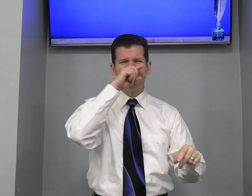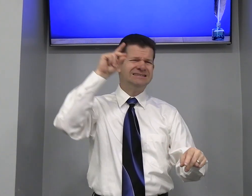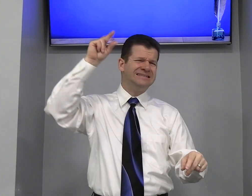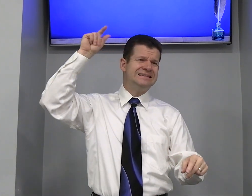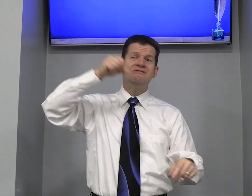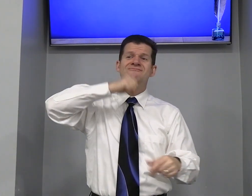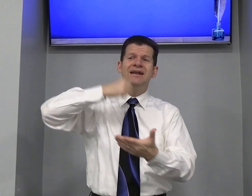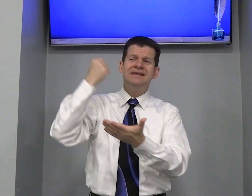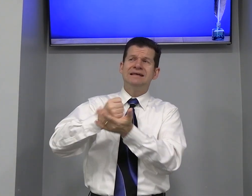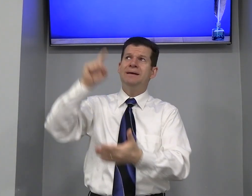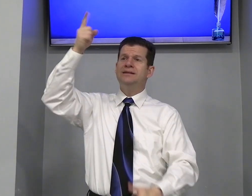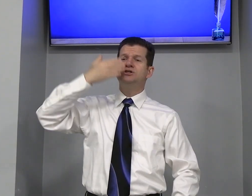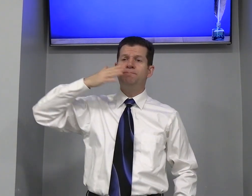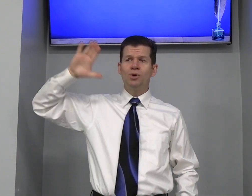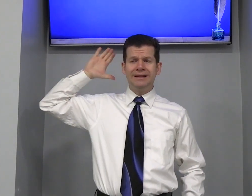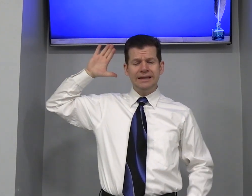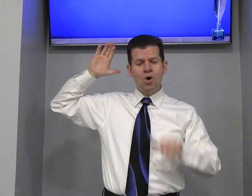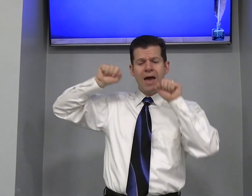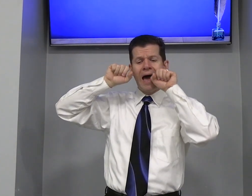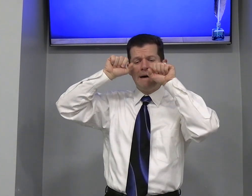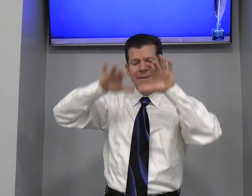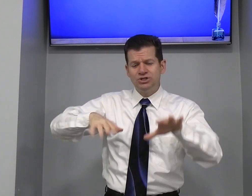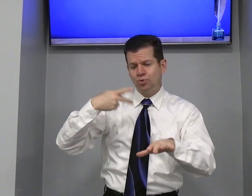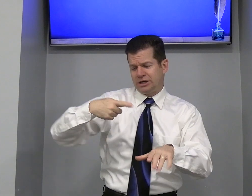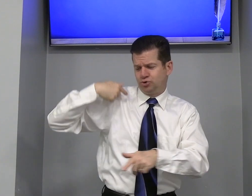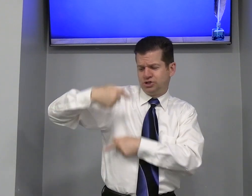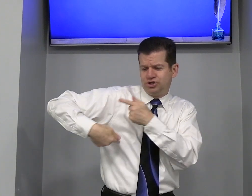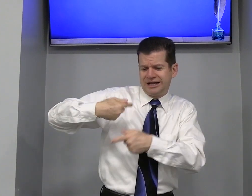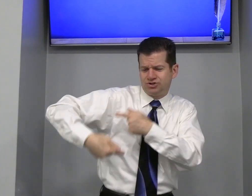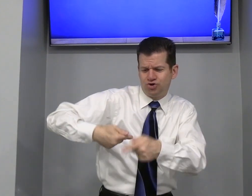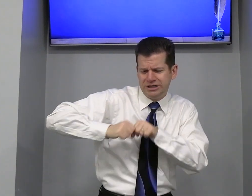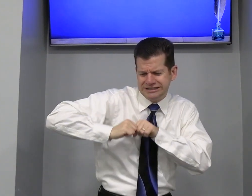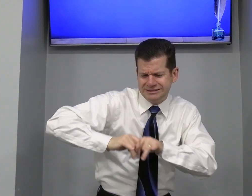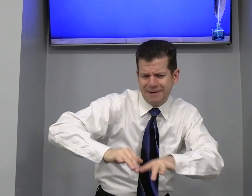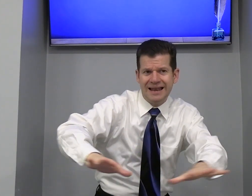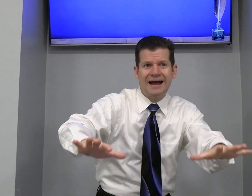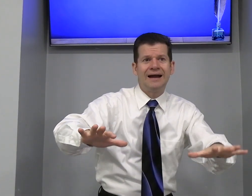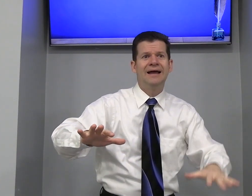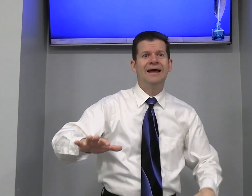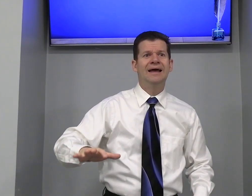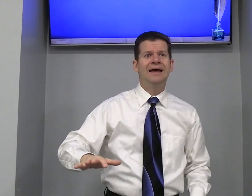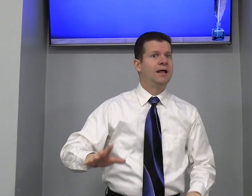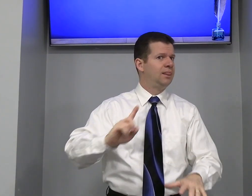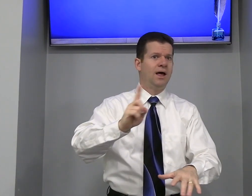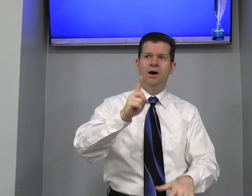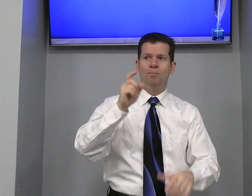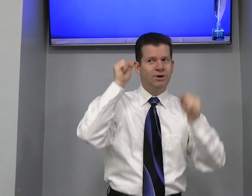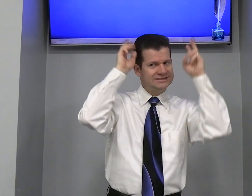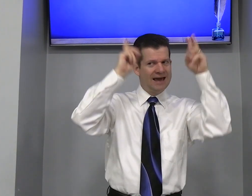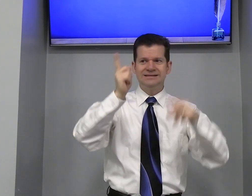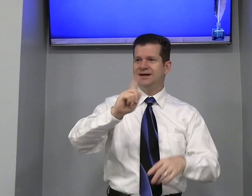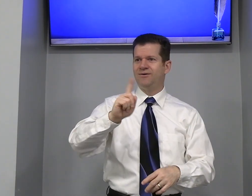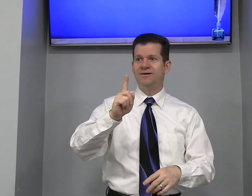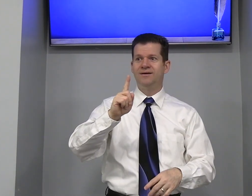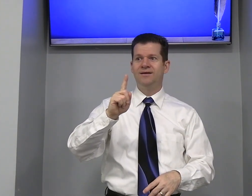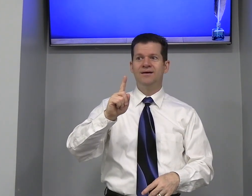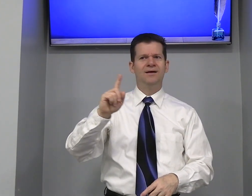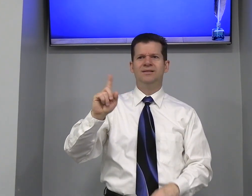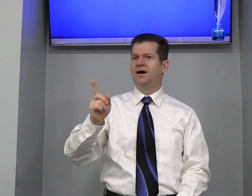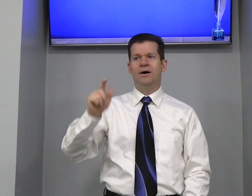Velho Testamento Deus prometeu Abençoar suas gerações e espalhar Ah, não Moisés, não Adão Não,